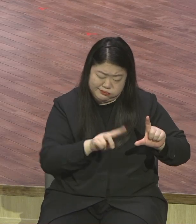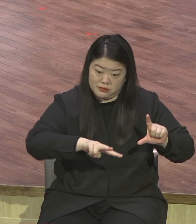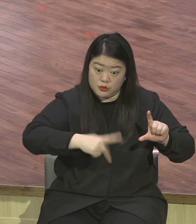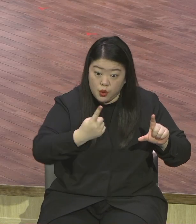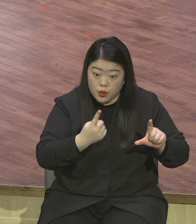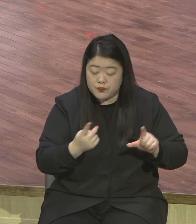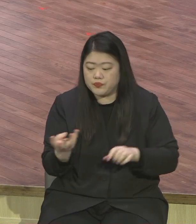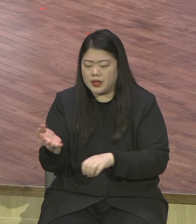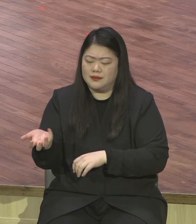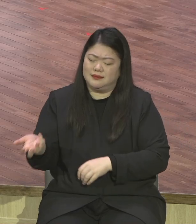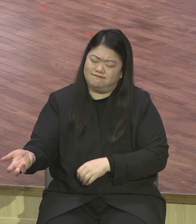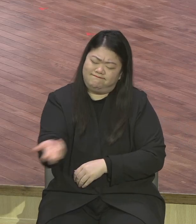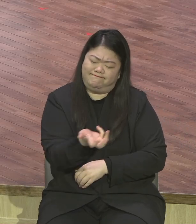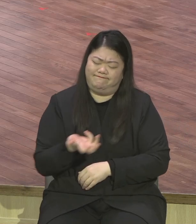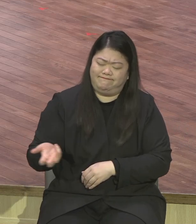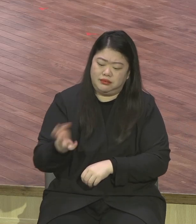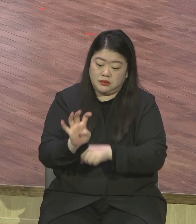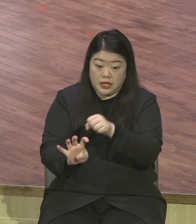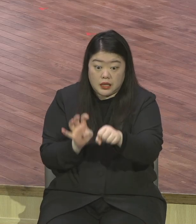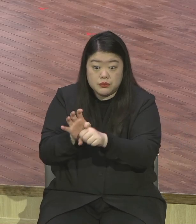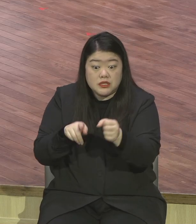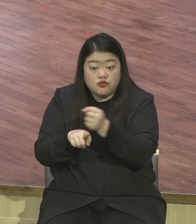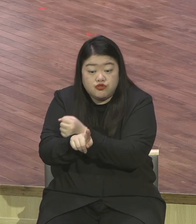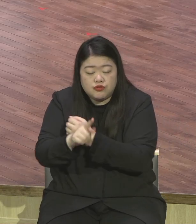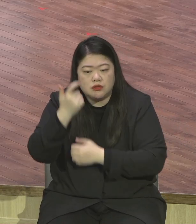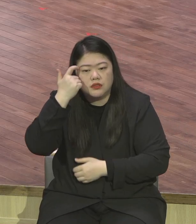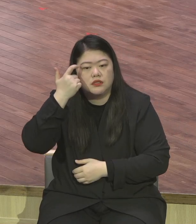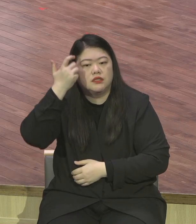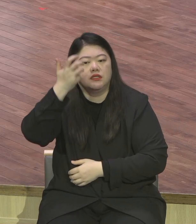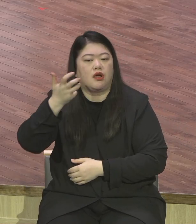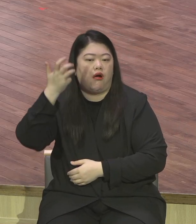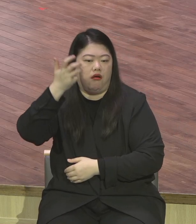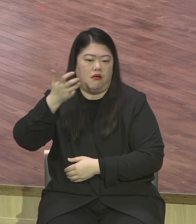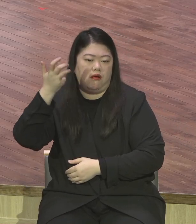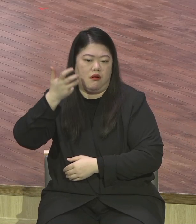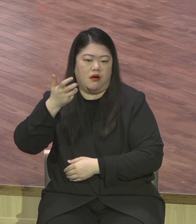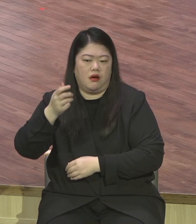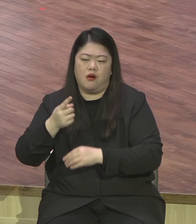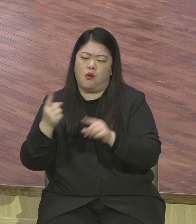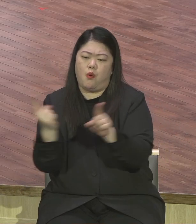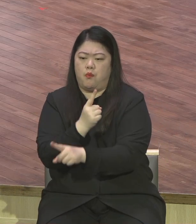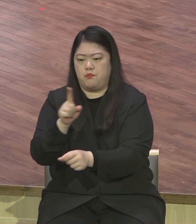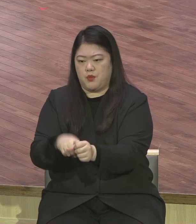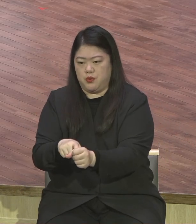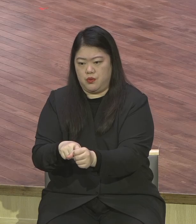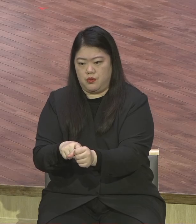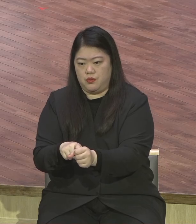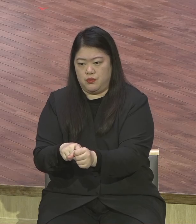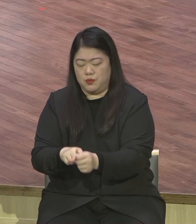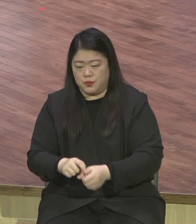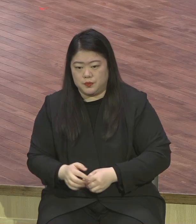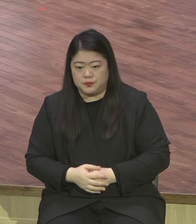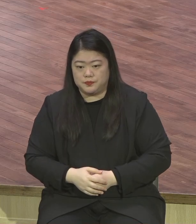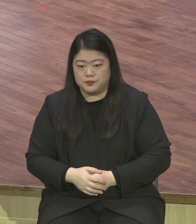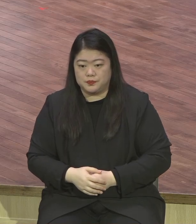낮추시기 위해서 그리고 낮추신 그 본질 이유에 대해서 말씀하고 있어요 그 이유가 뭐냐